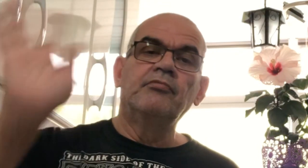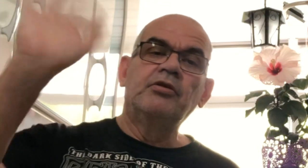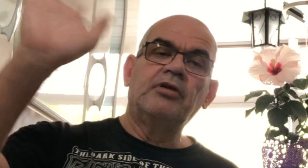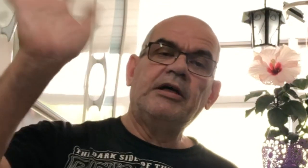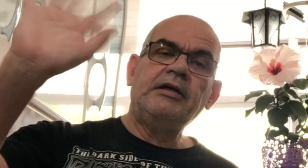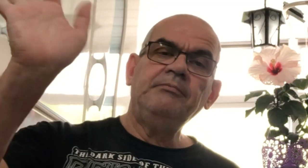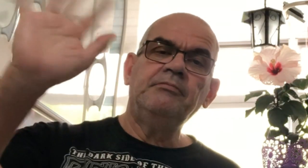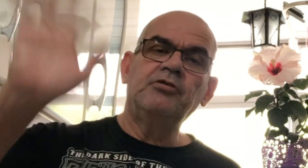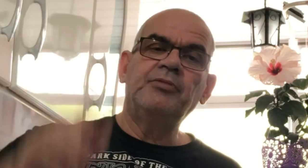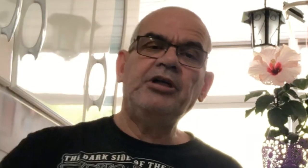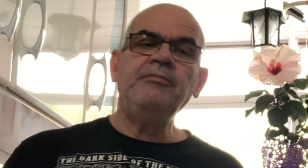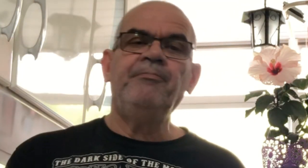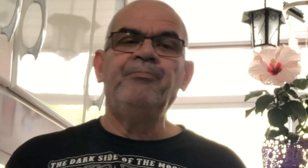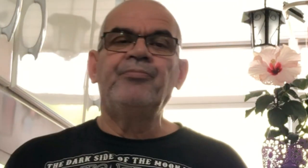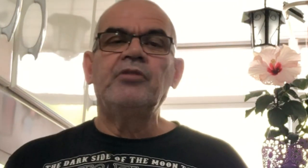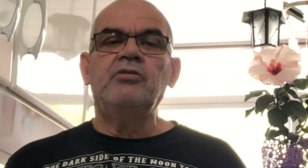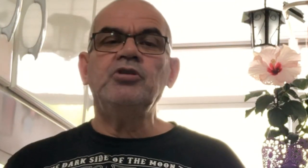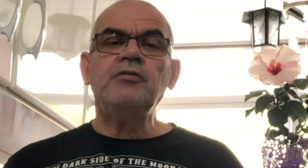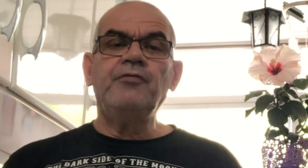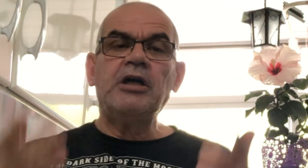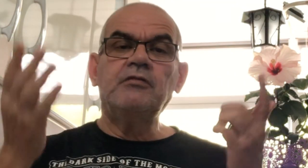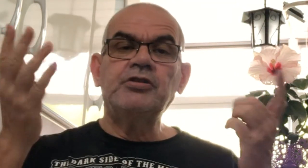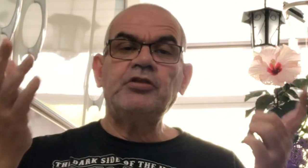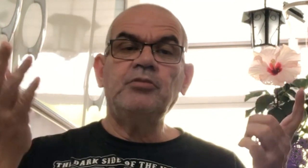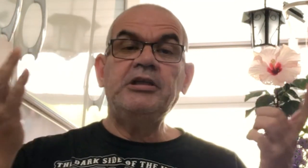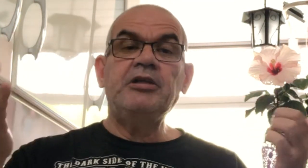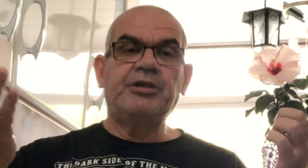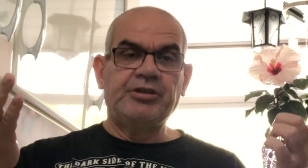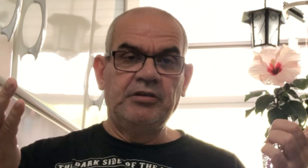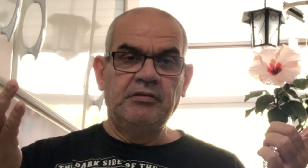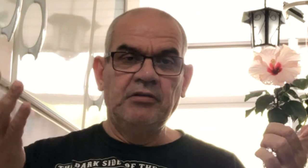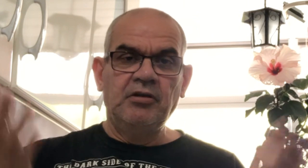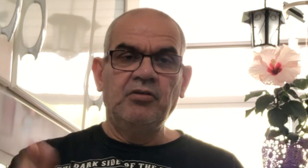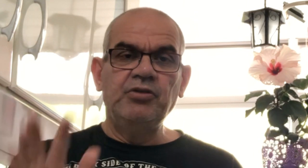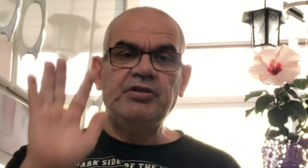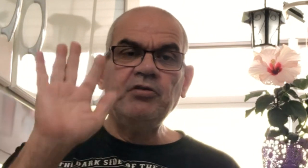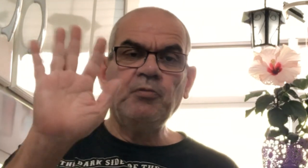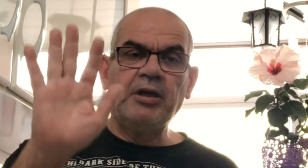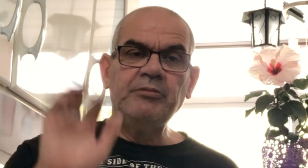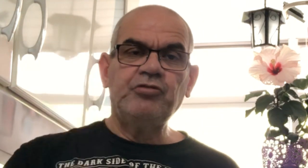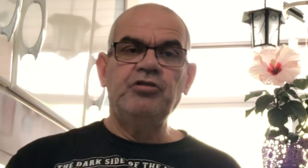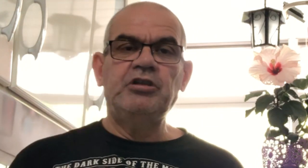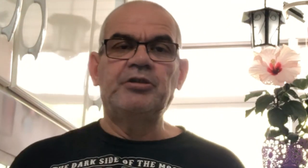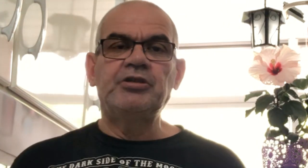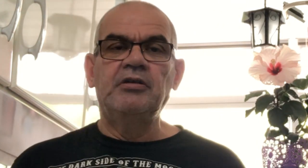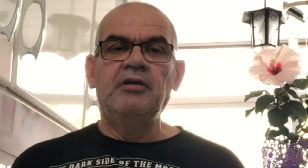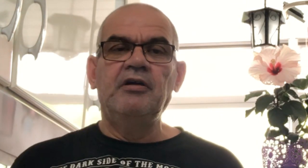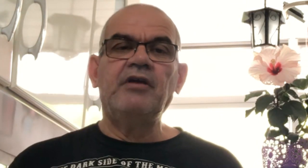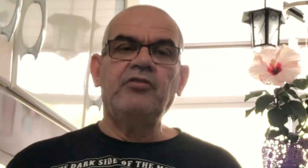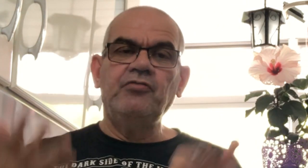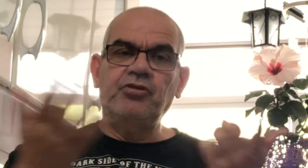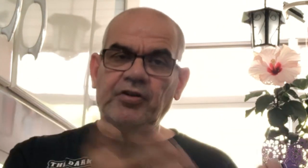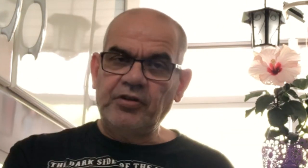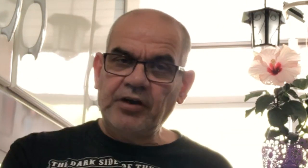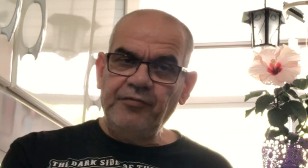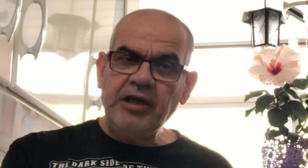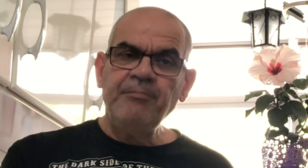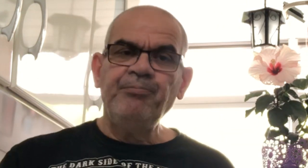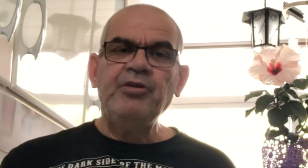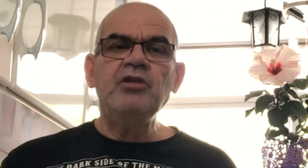Olá, tudo bem? Hoje eu vou falar com vocês sobre libras, os cinco parâmetros de libras. Vai ser um vídeo fazendo café e